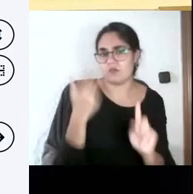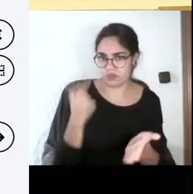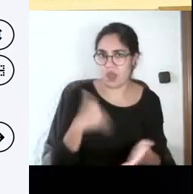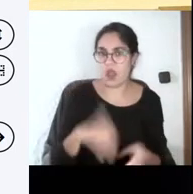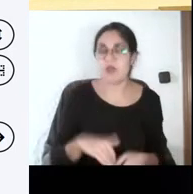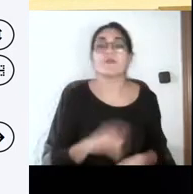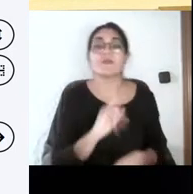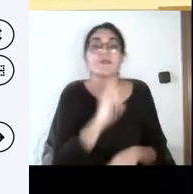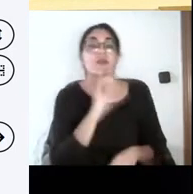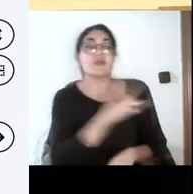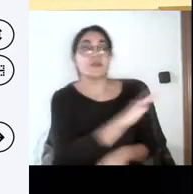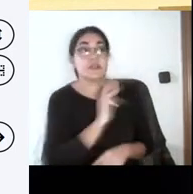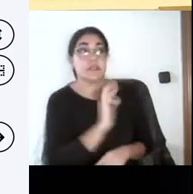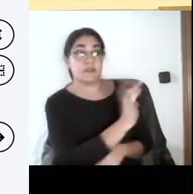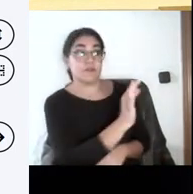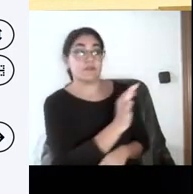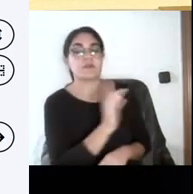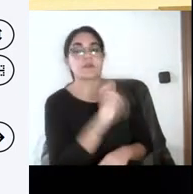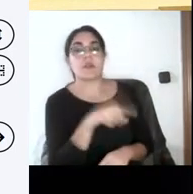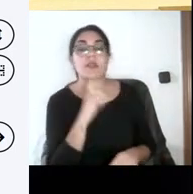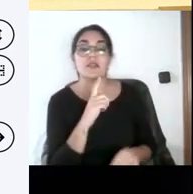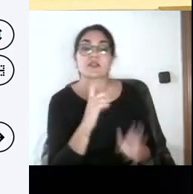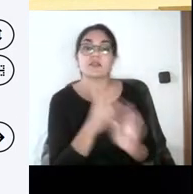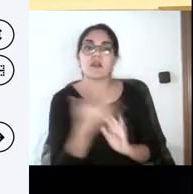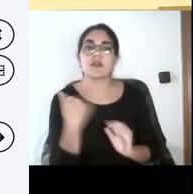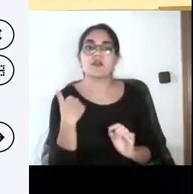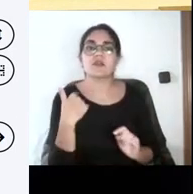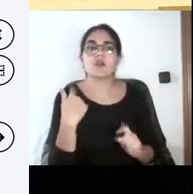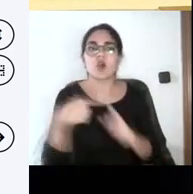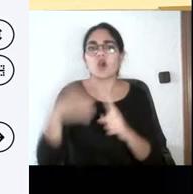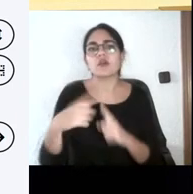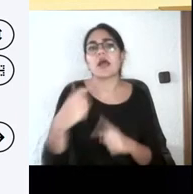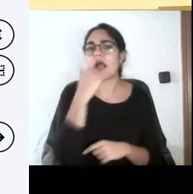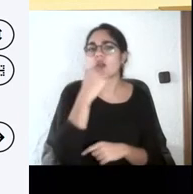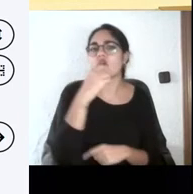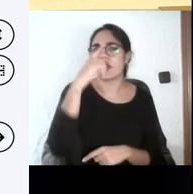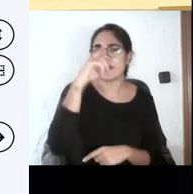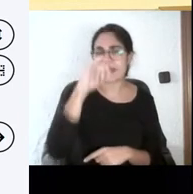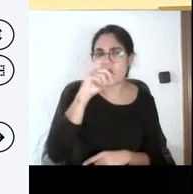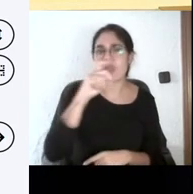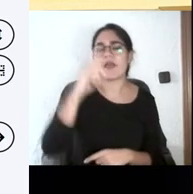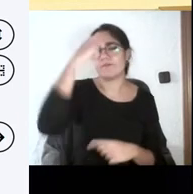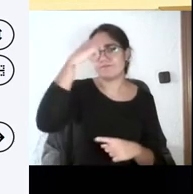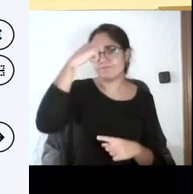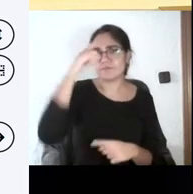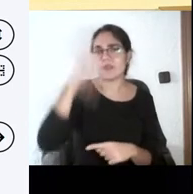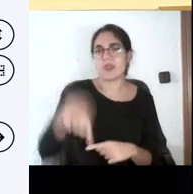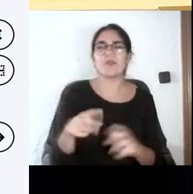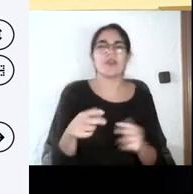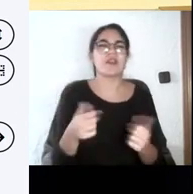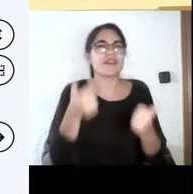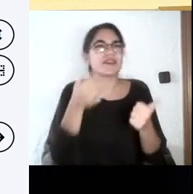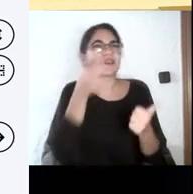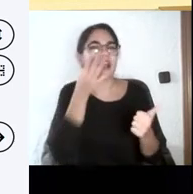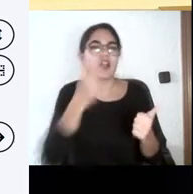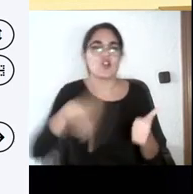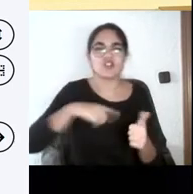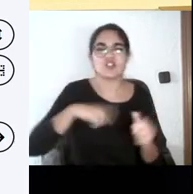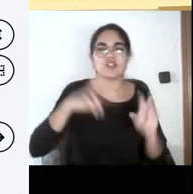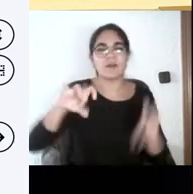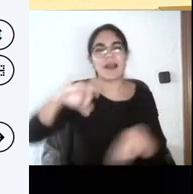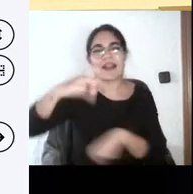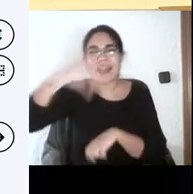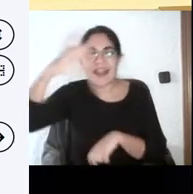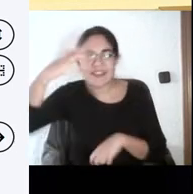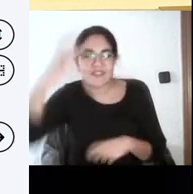conocimientos y recordar lo que recordamos y entendemos, pero no evaluamos la parte de análisis, incluso la parte de creatividad que